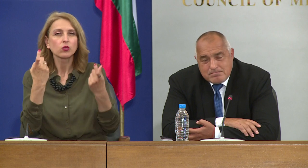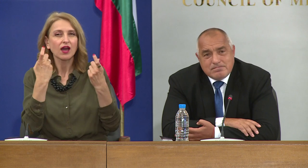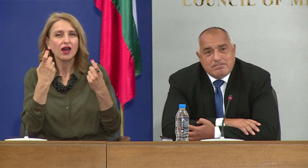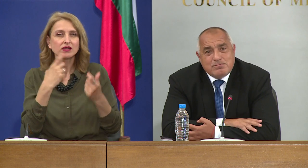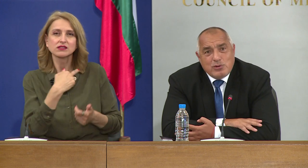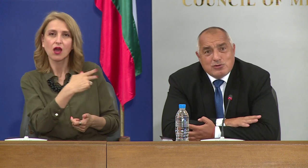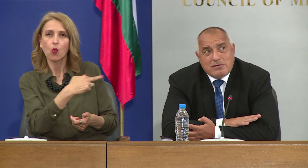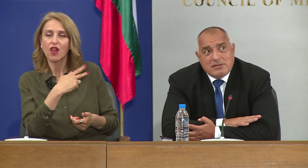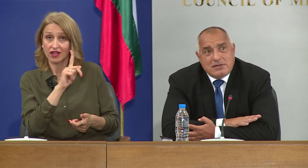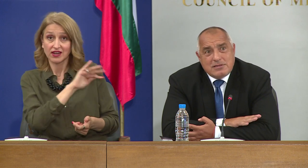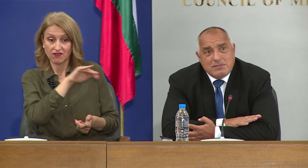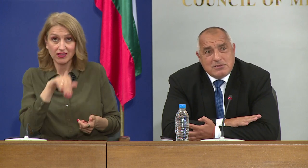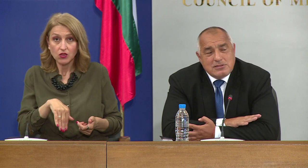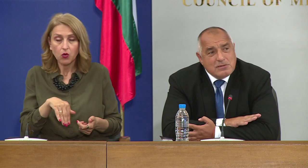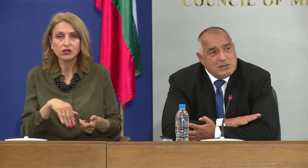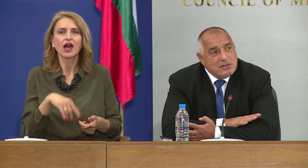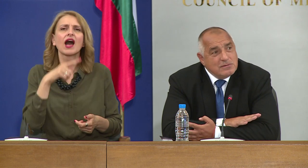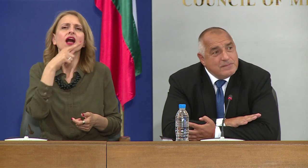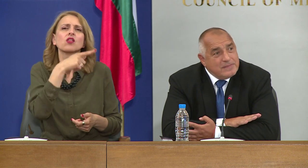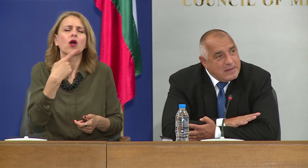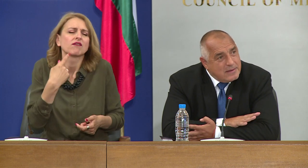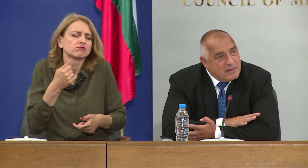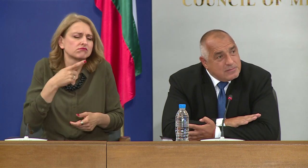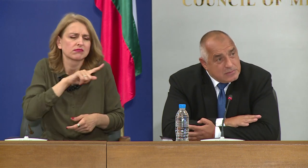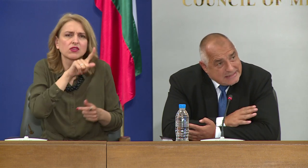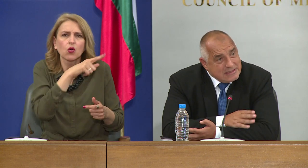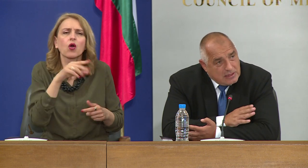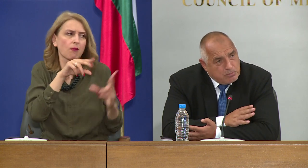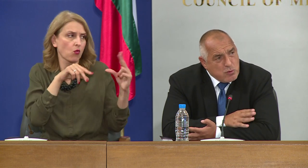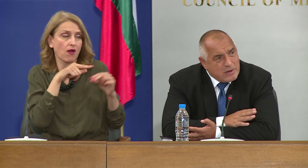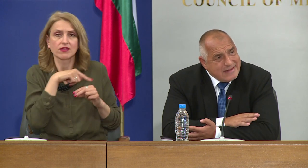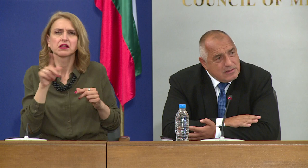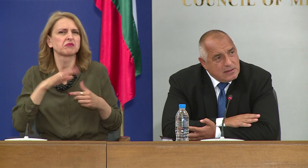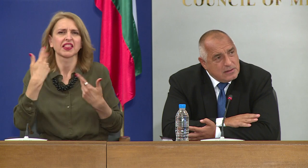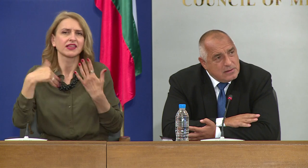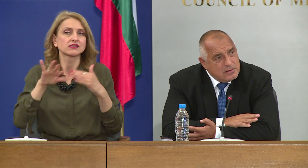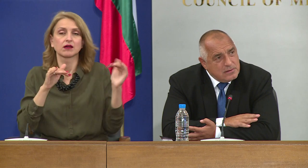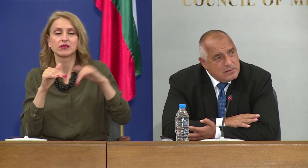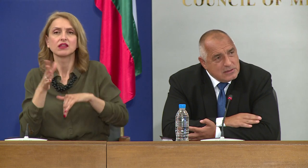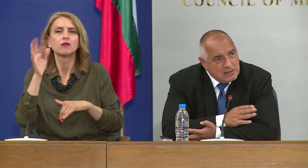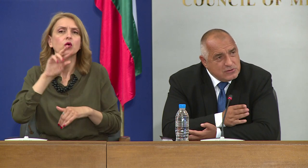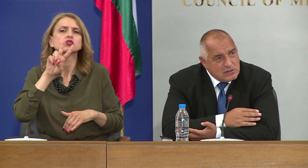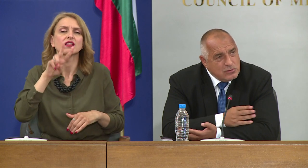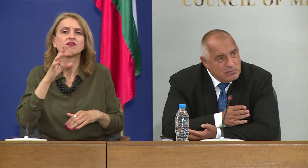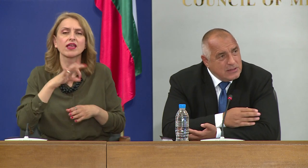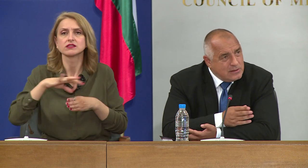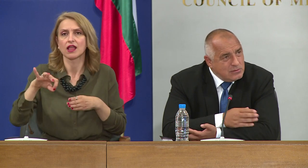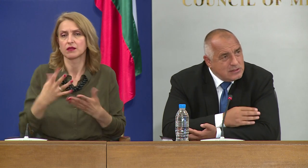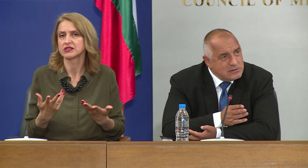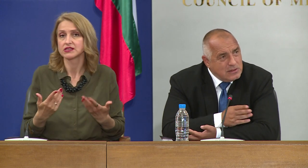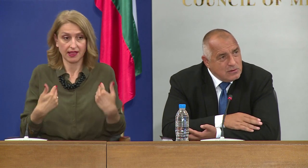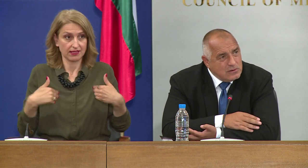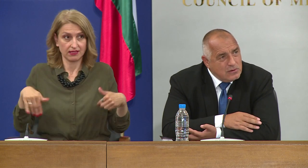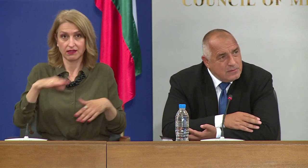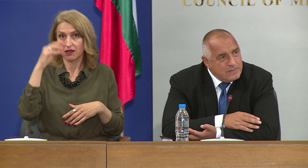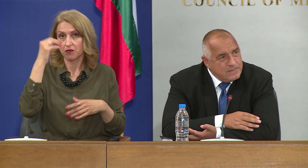поне още 2-3 седмици не искам да излизам. Те са дълбоко карантинирани. Не се движат като мене и като